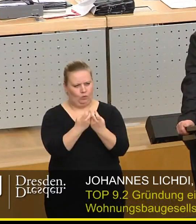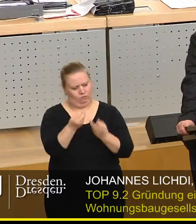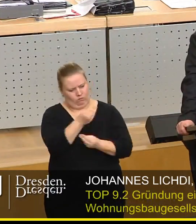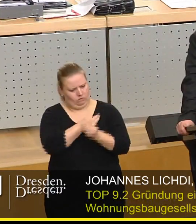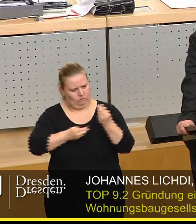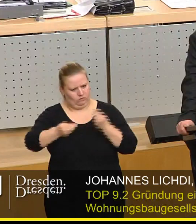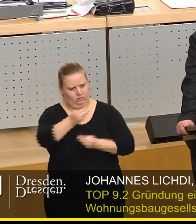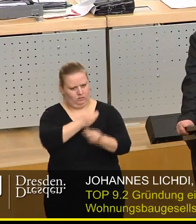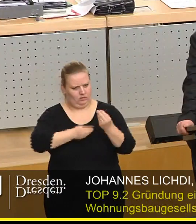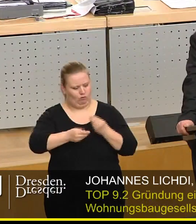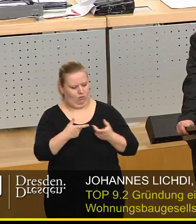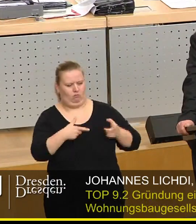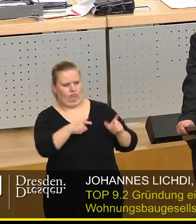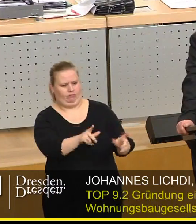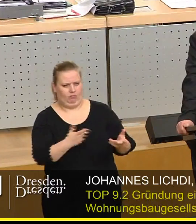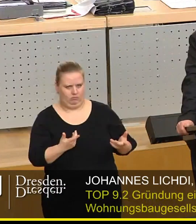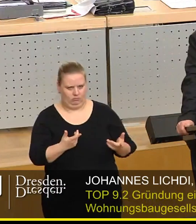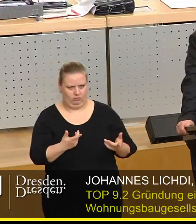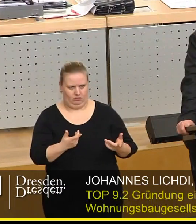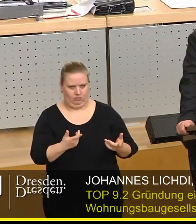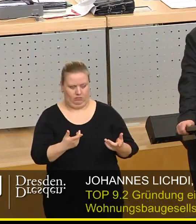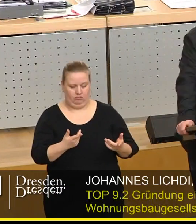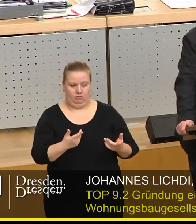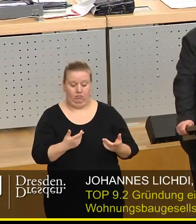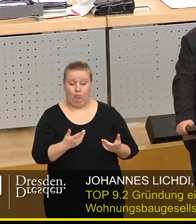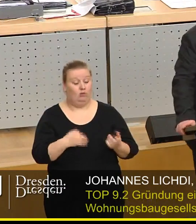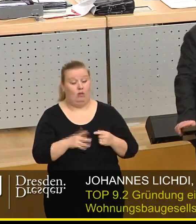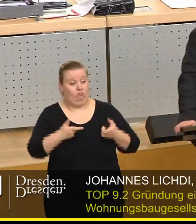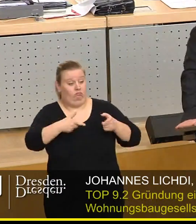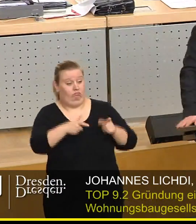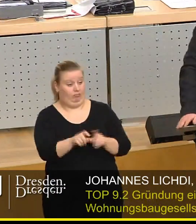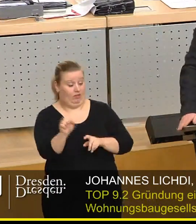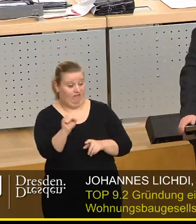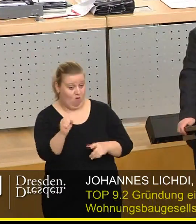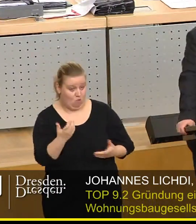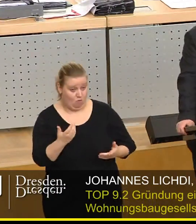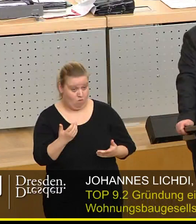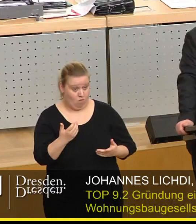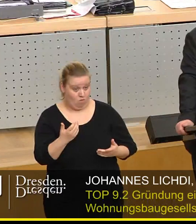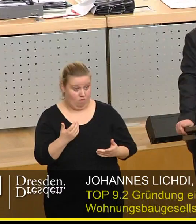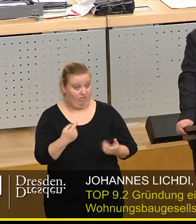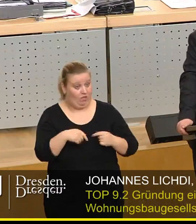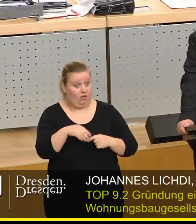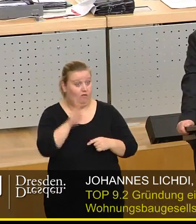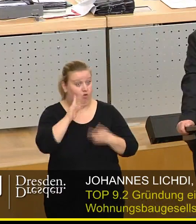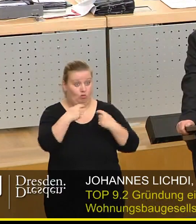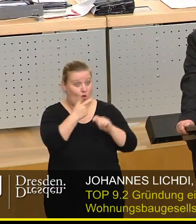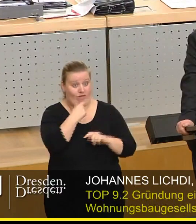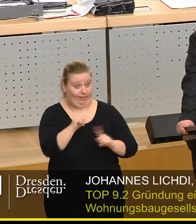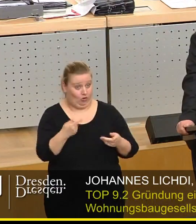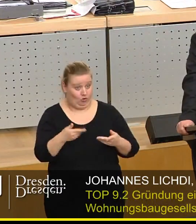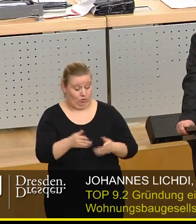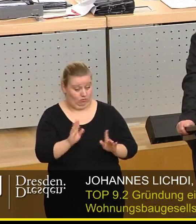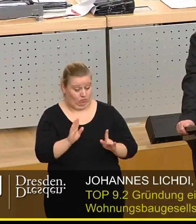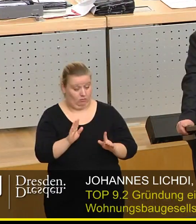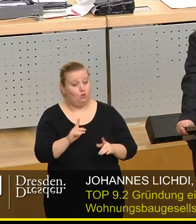wir uns diesen Schnellschuss verweigert haben. Wir haben diesen Schnellschuss nicht deshalb verweigert, weil wir die Wobei etwa nicht gründen wollten, sondern